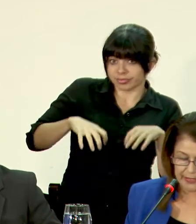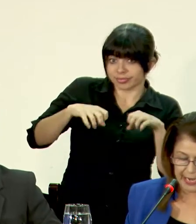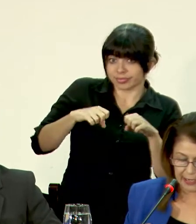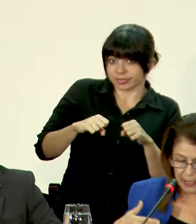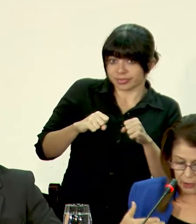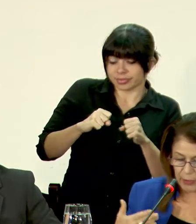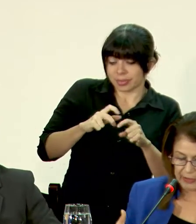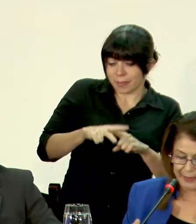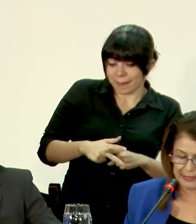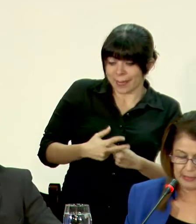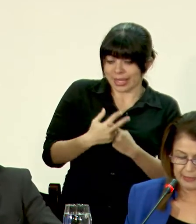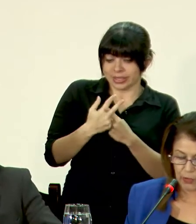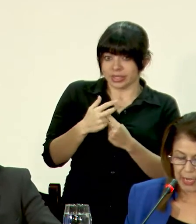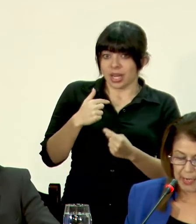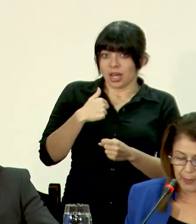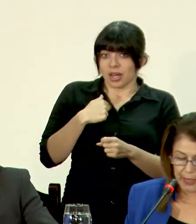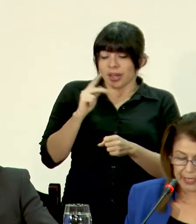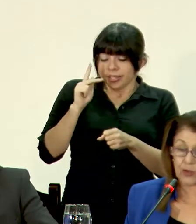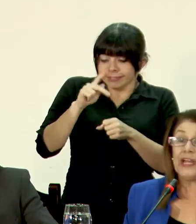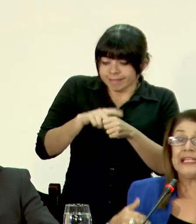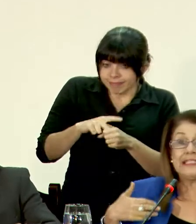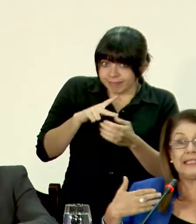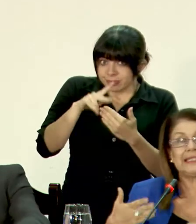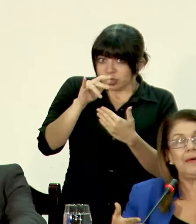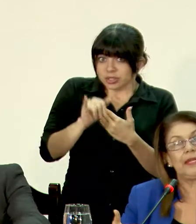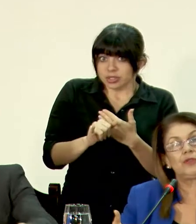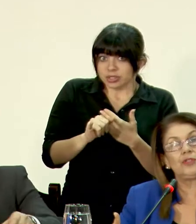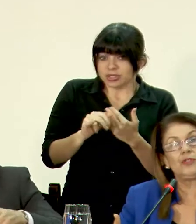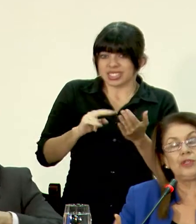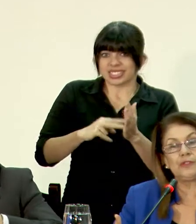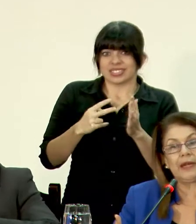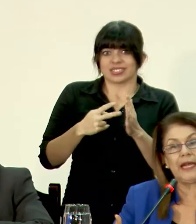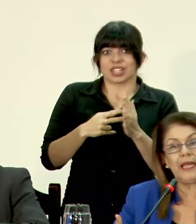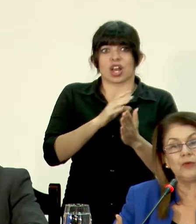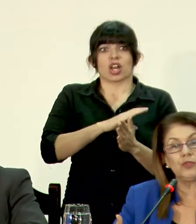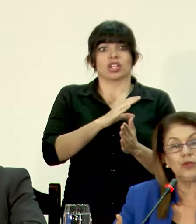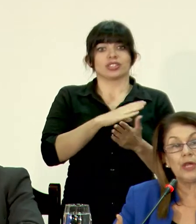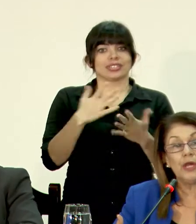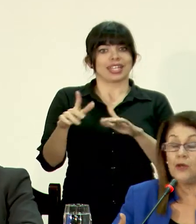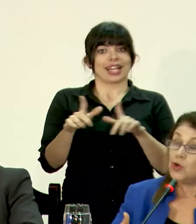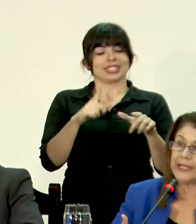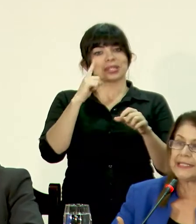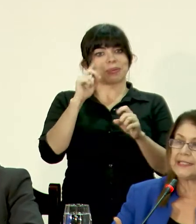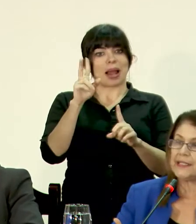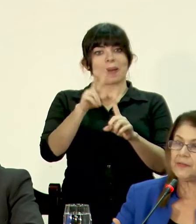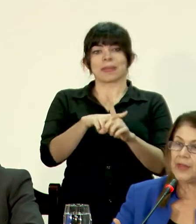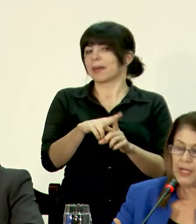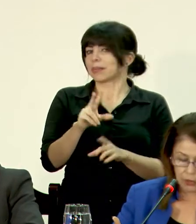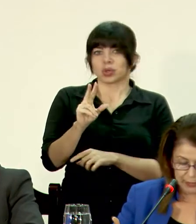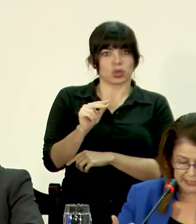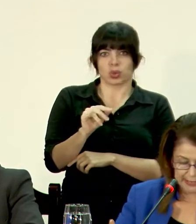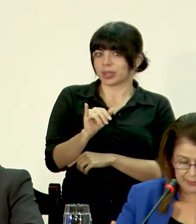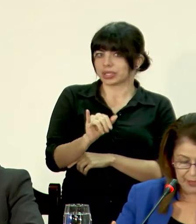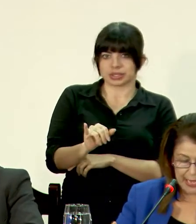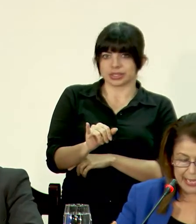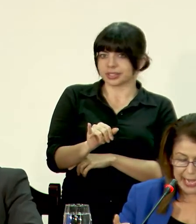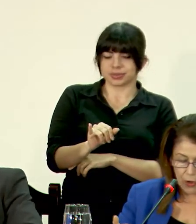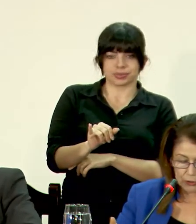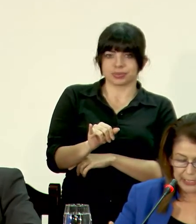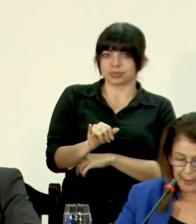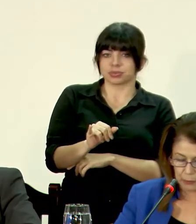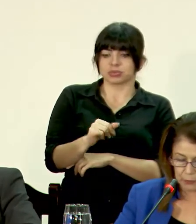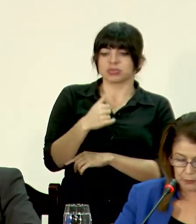iniciar nuestra participación en el proyecto, ya estaban las condiciones para la ejecución. No es así. No es así.